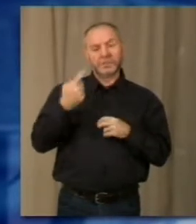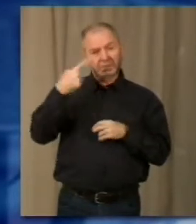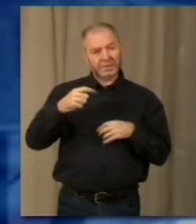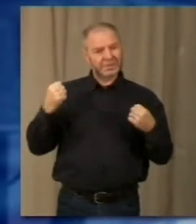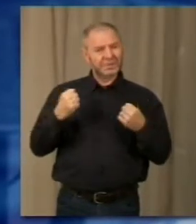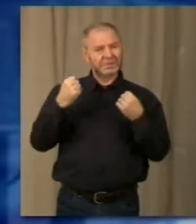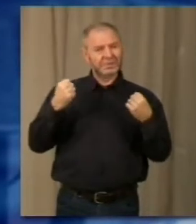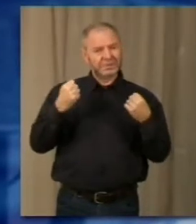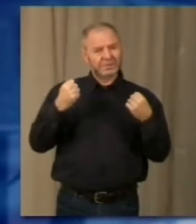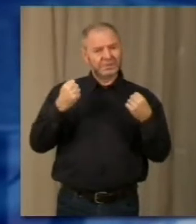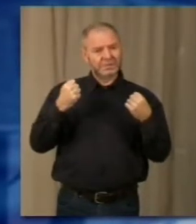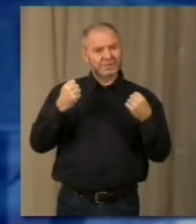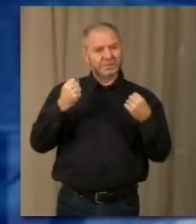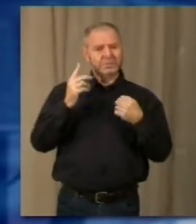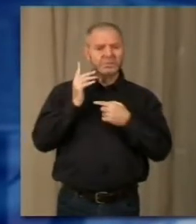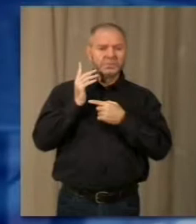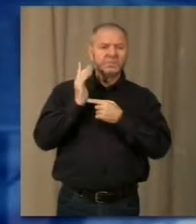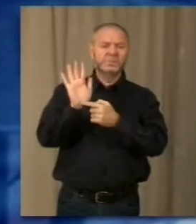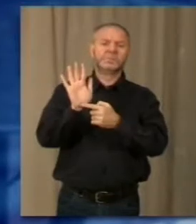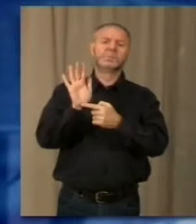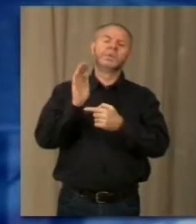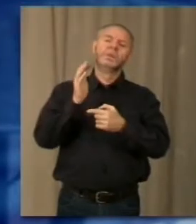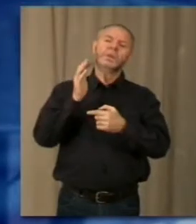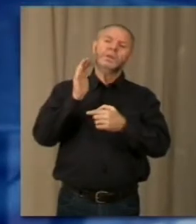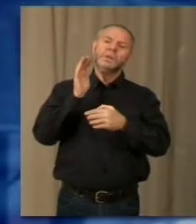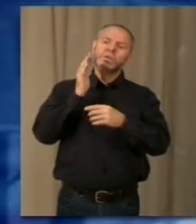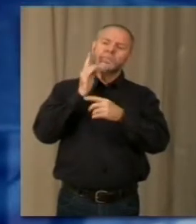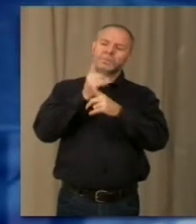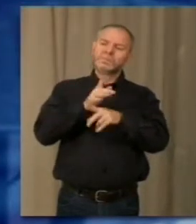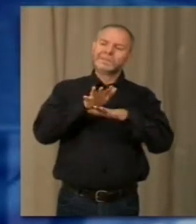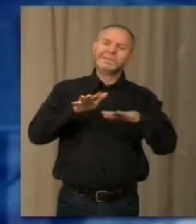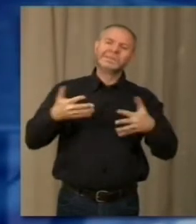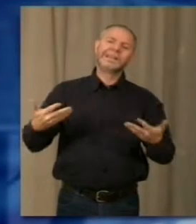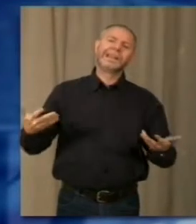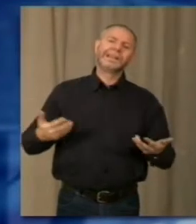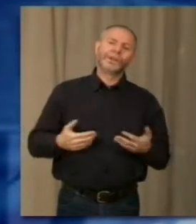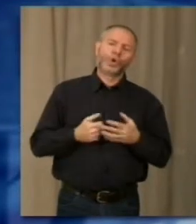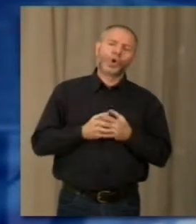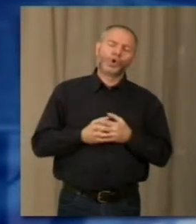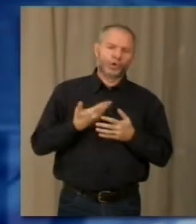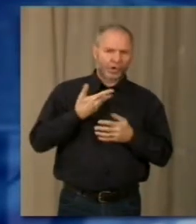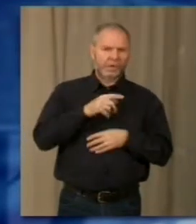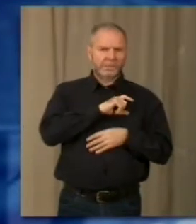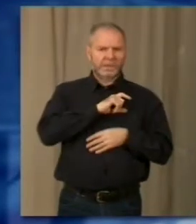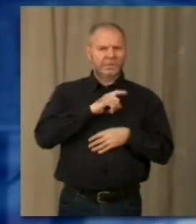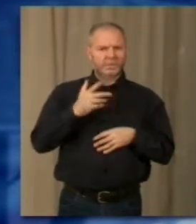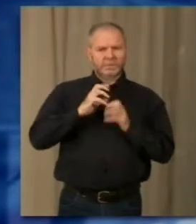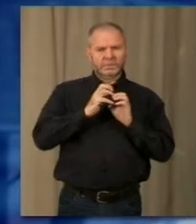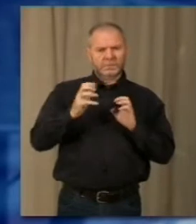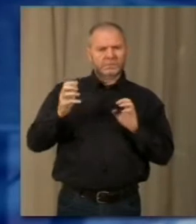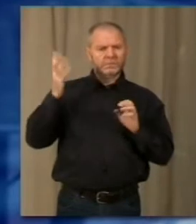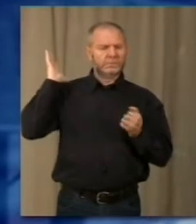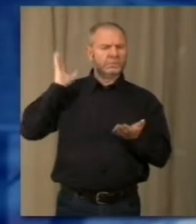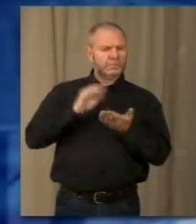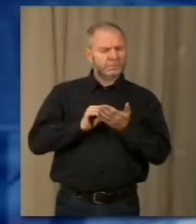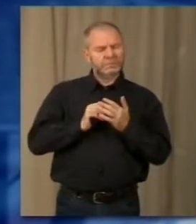comunque imposta a livello territoriale perché ha dei meriti acquisiti che ormai devono